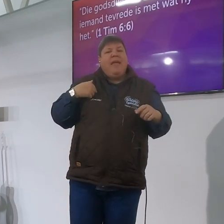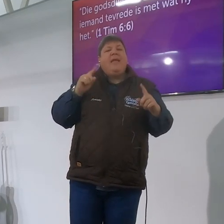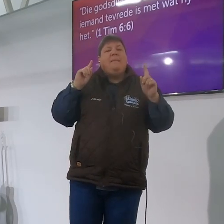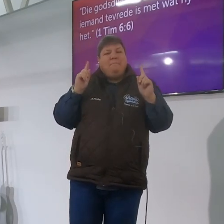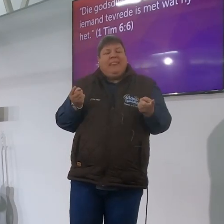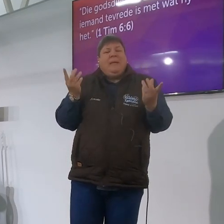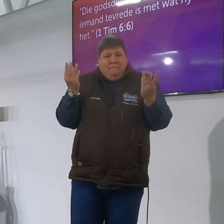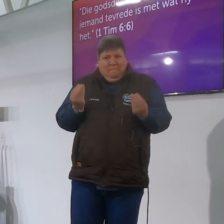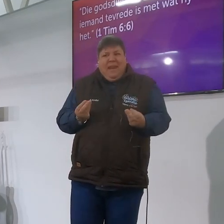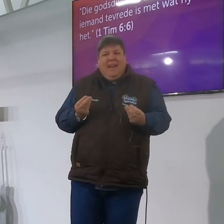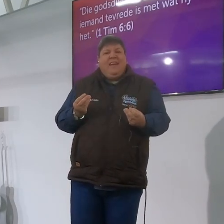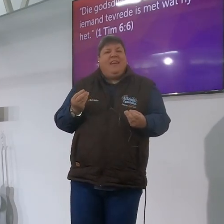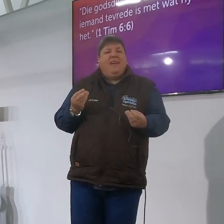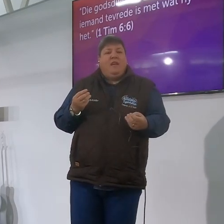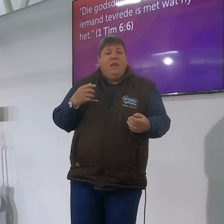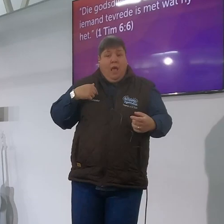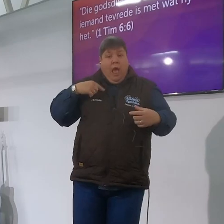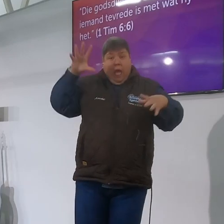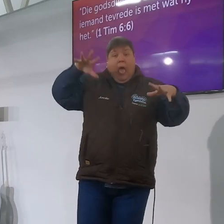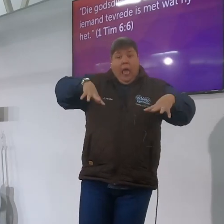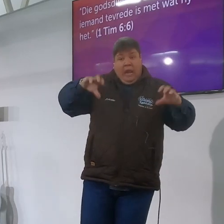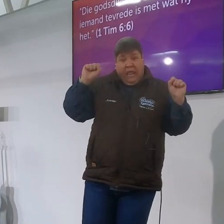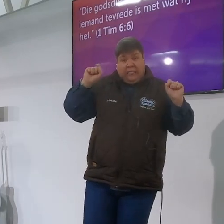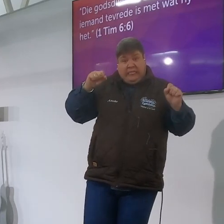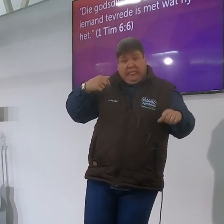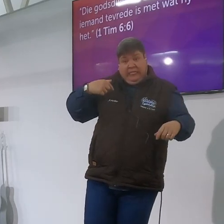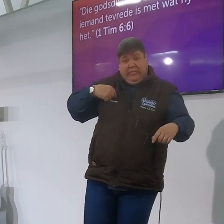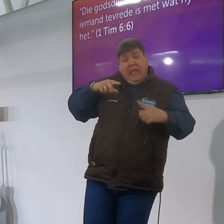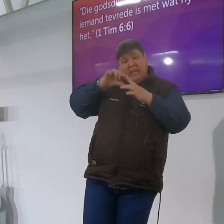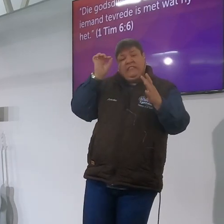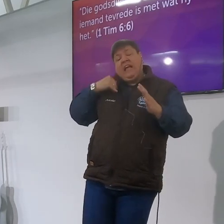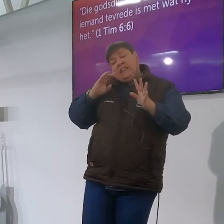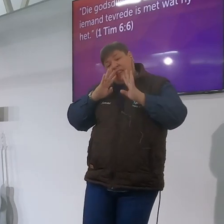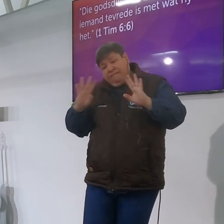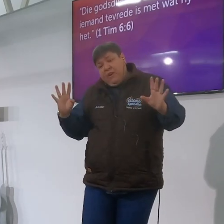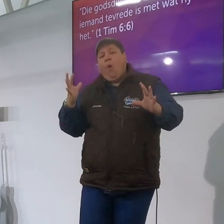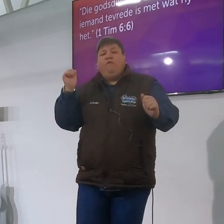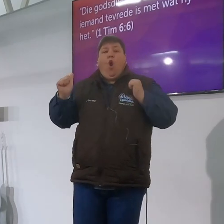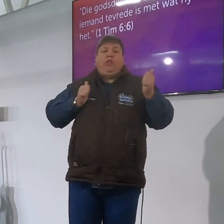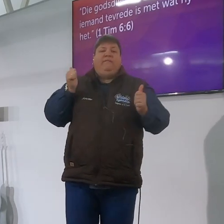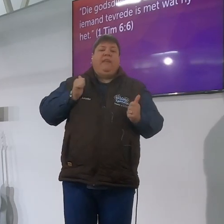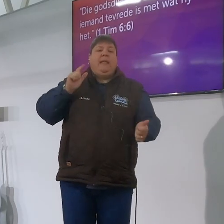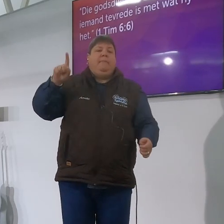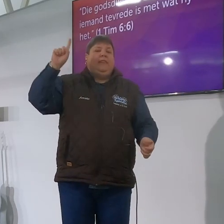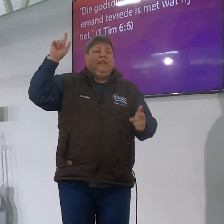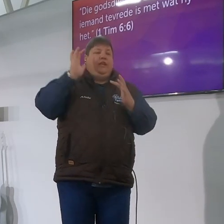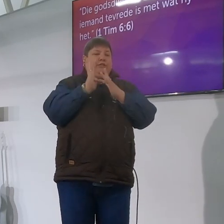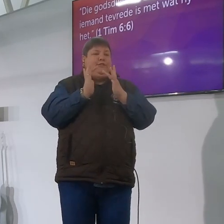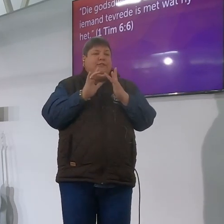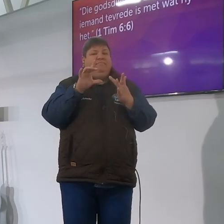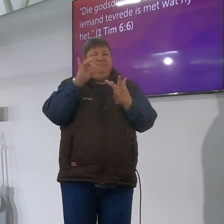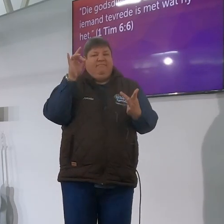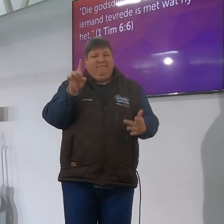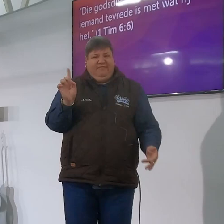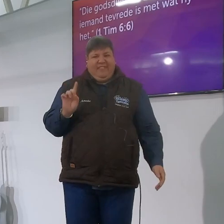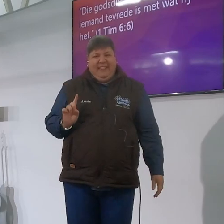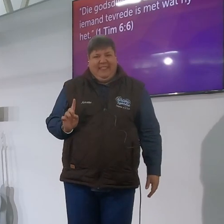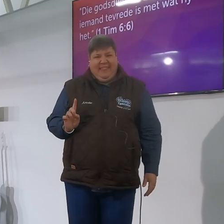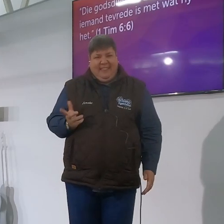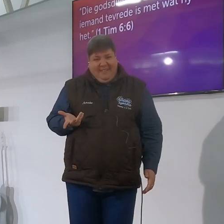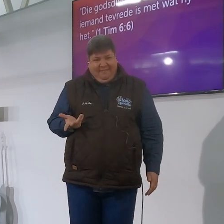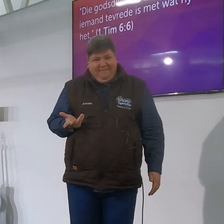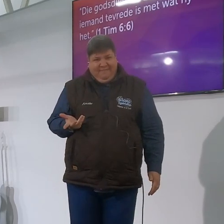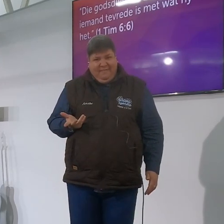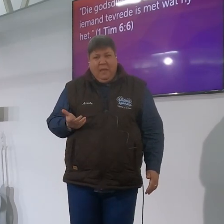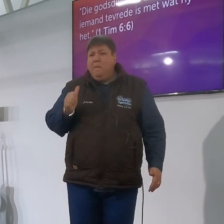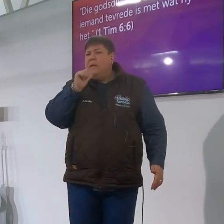steeds ontevrede wees en ek kies om nie tevrede te wees met Jesus so ek wil daai punt net gered maak nie zak wat jy het